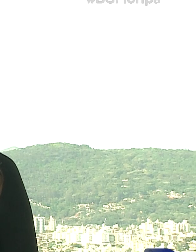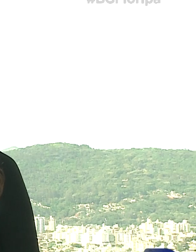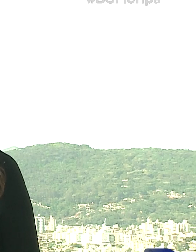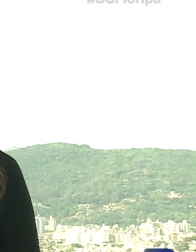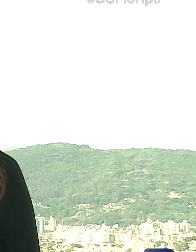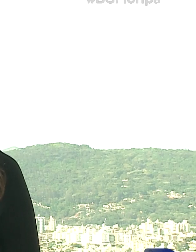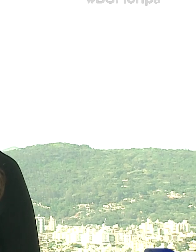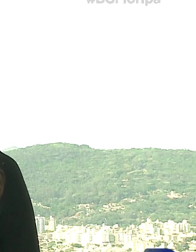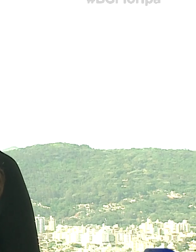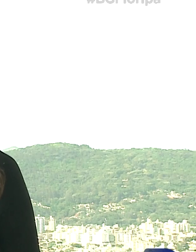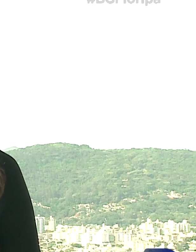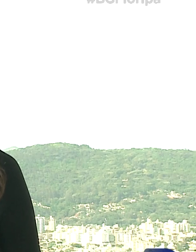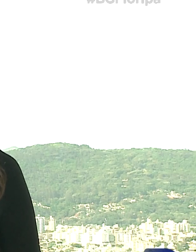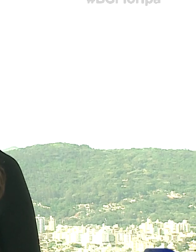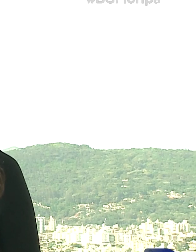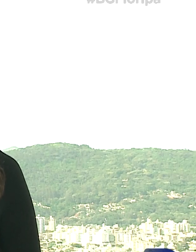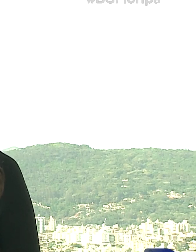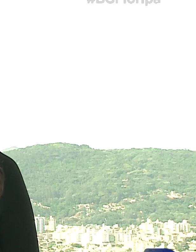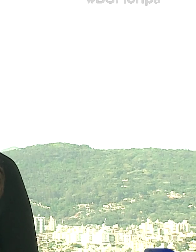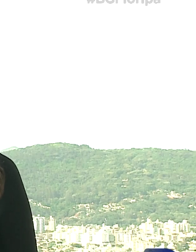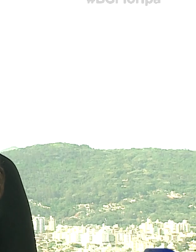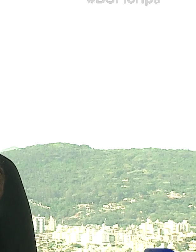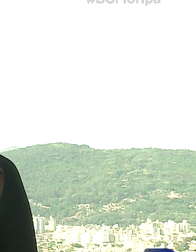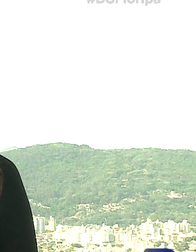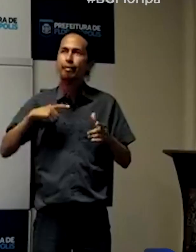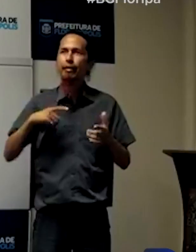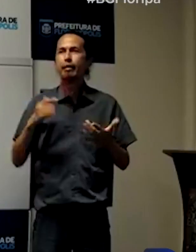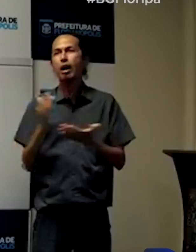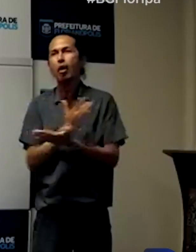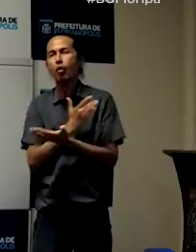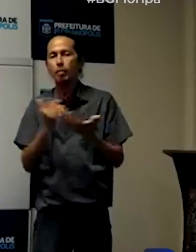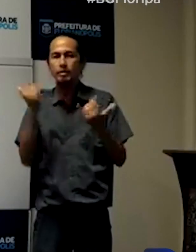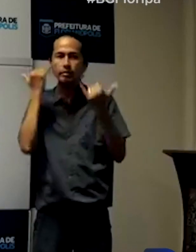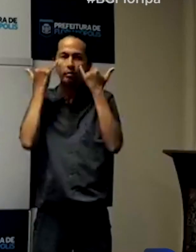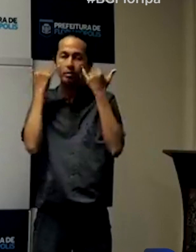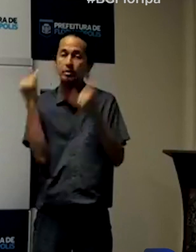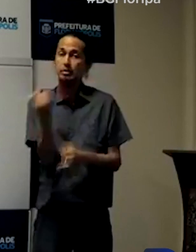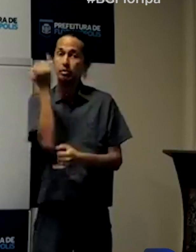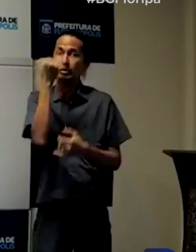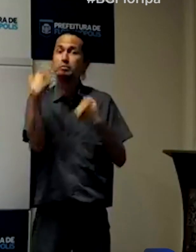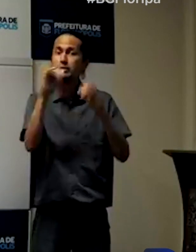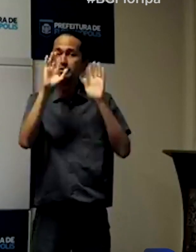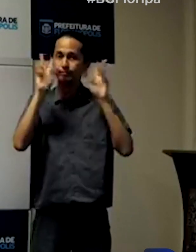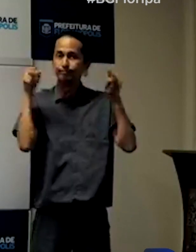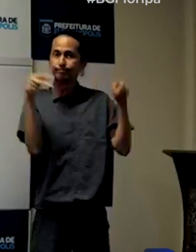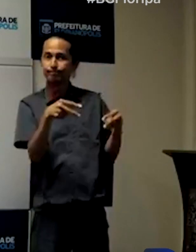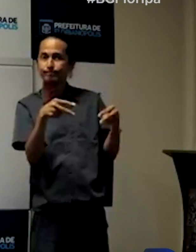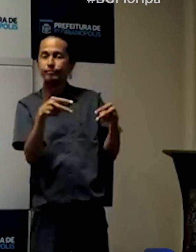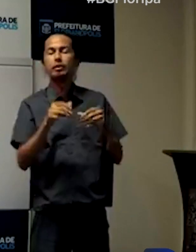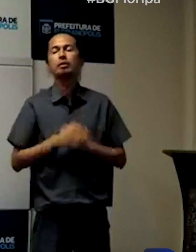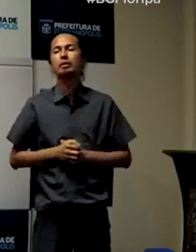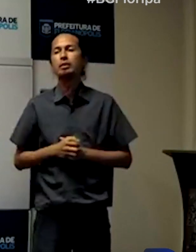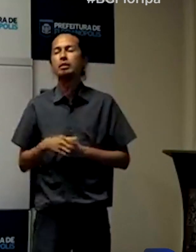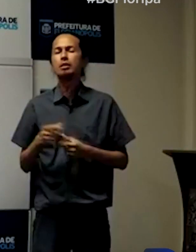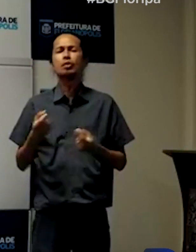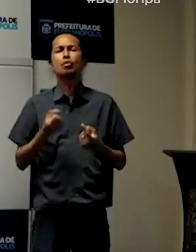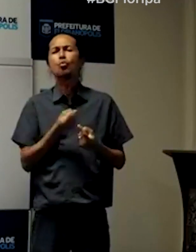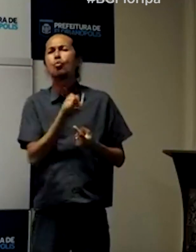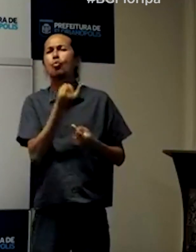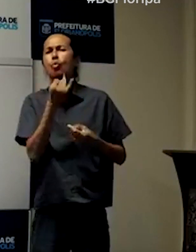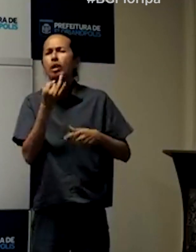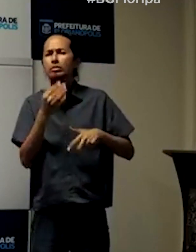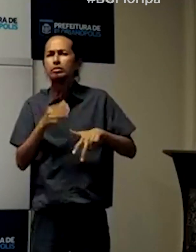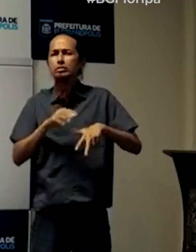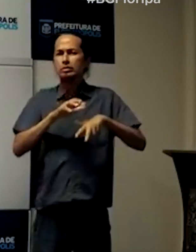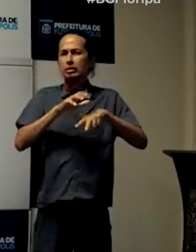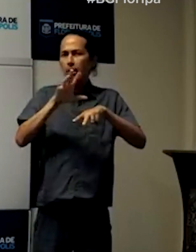ferramenta que vai se chamar aí Covidômetro. Primeiro, o número de casos suspeitos na última